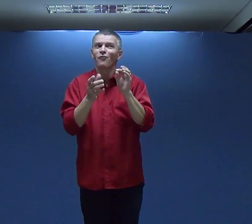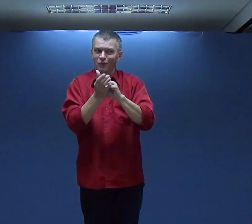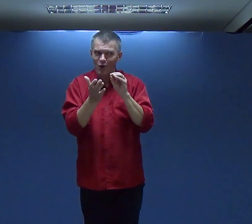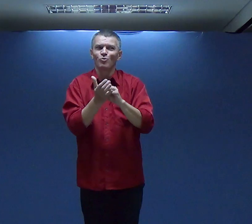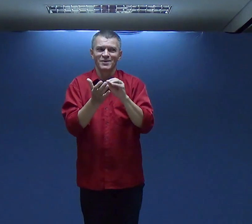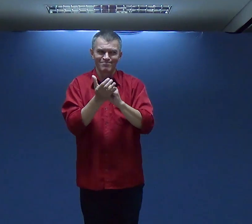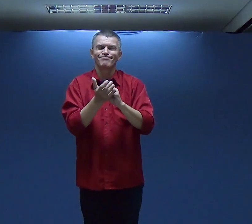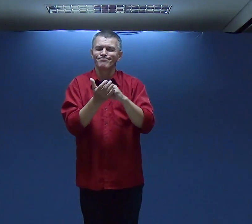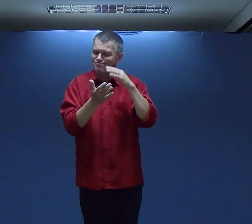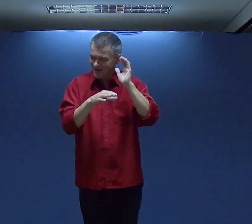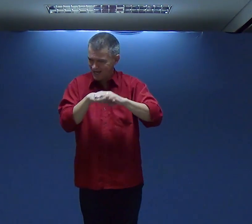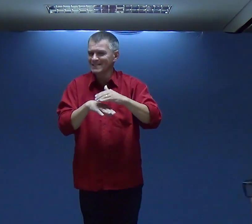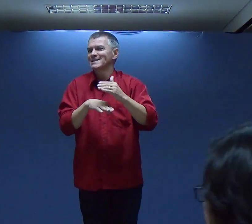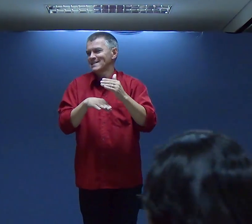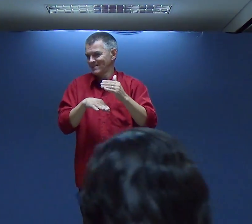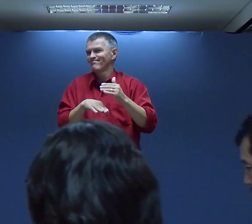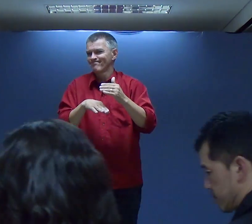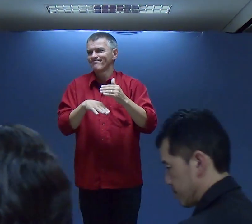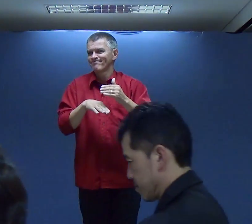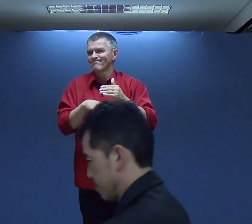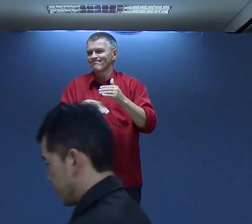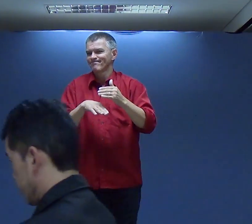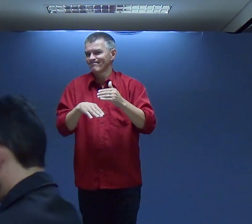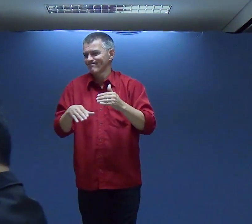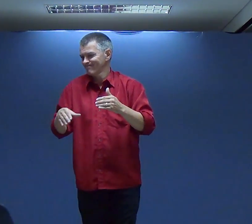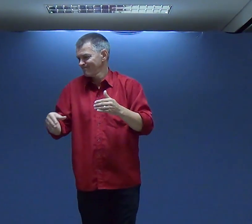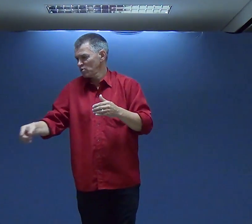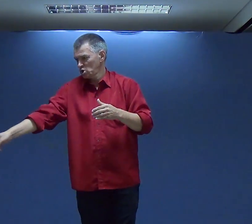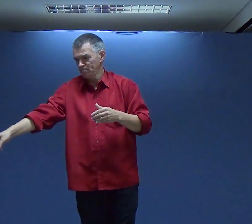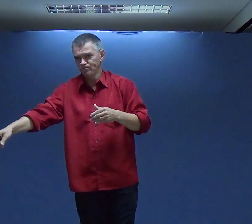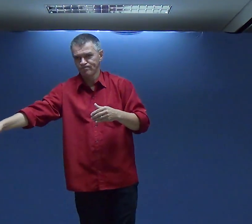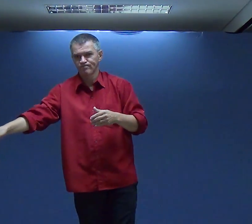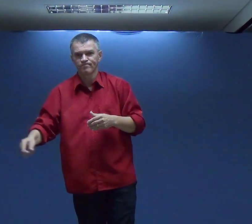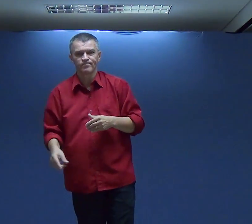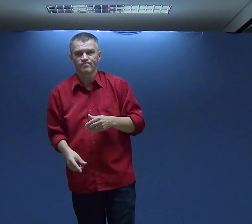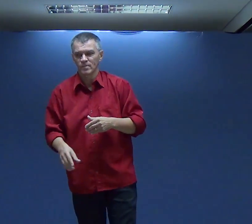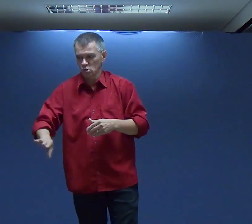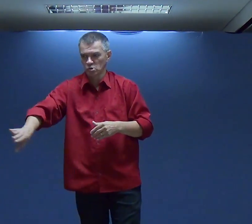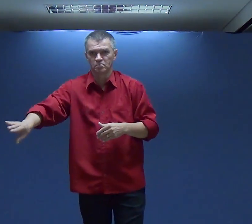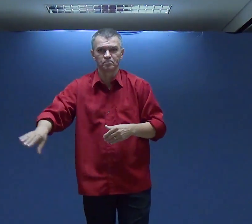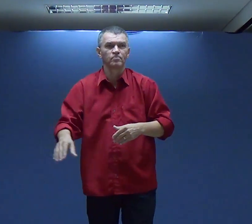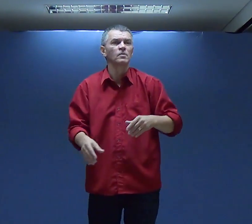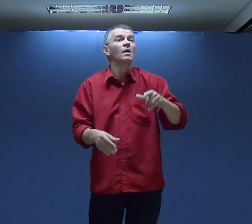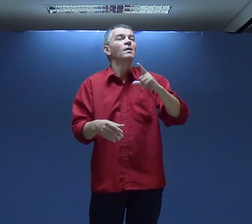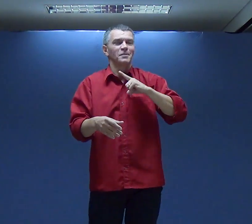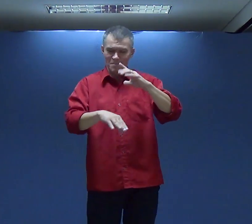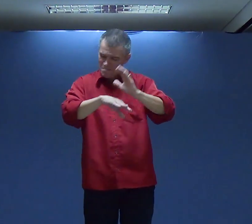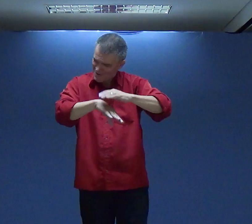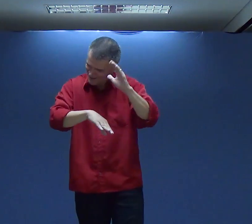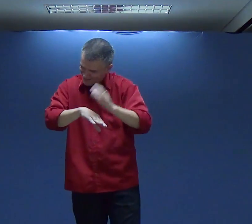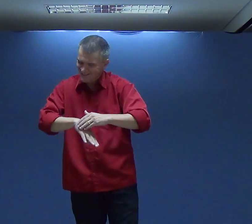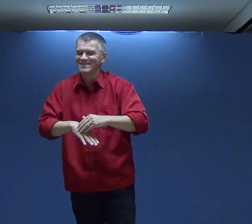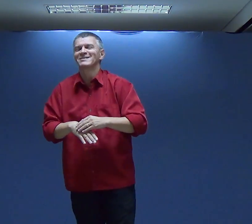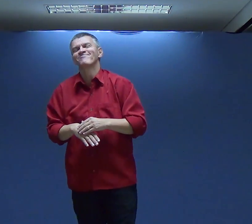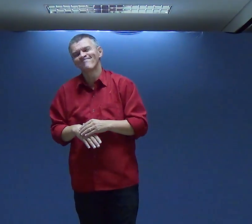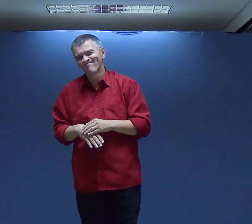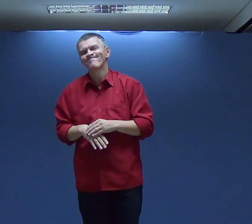Alguém Eu Sei Mostral Que Às Vez Restaurar Pode Ficar Aí Temos Mais